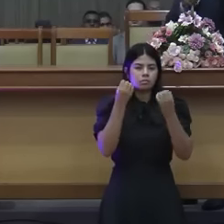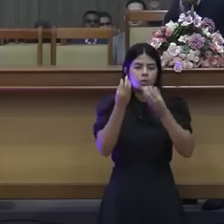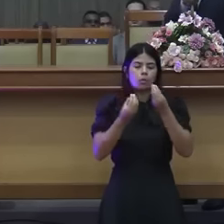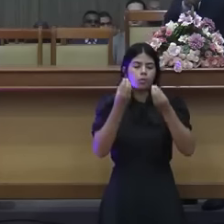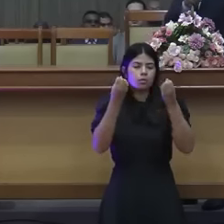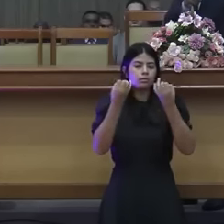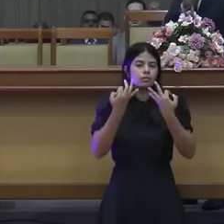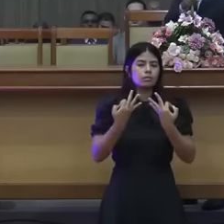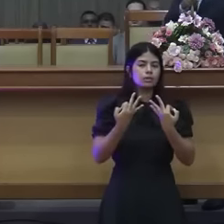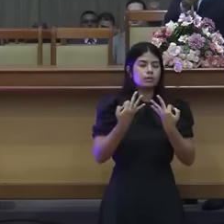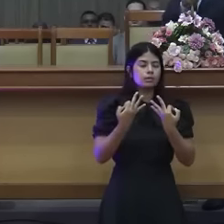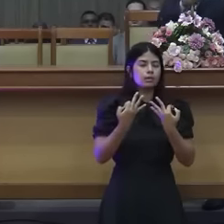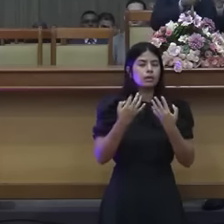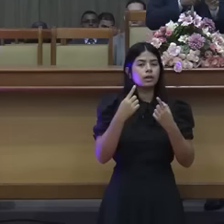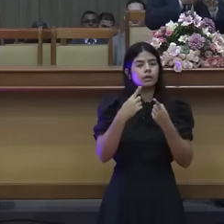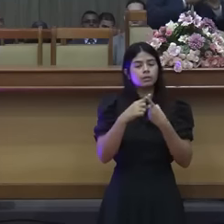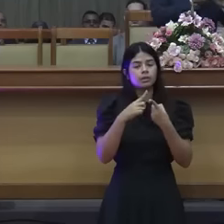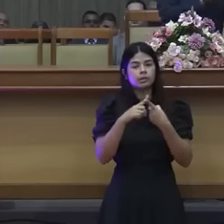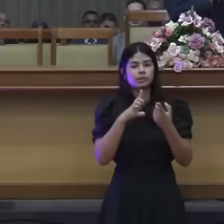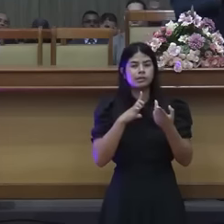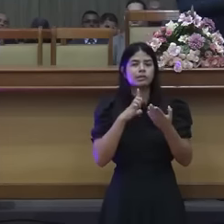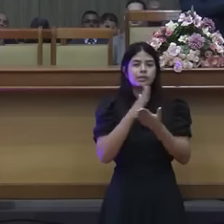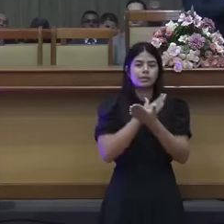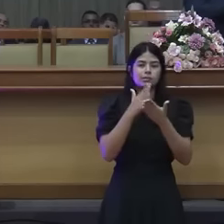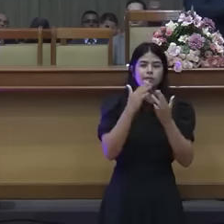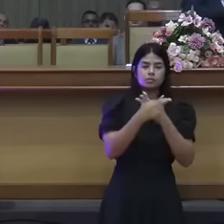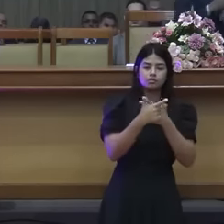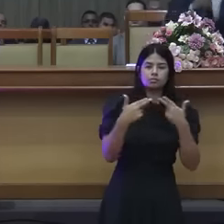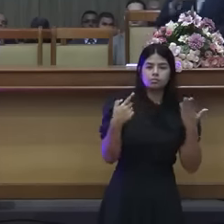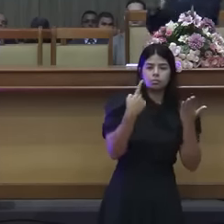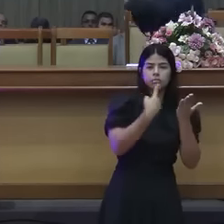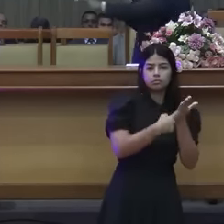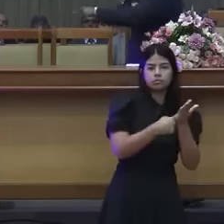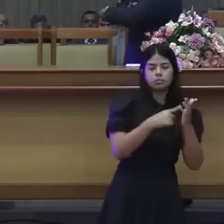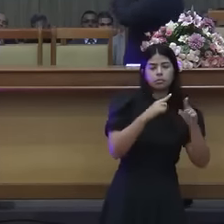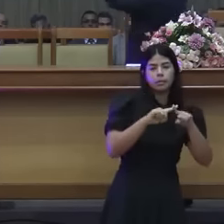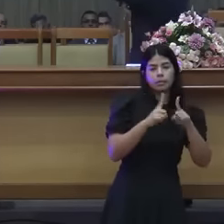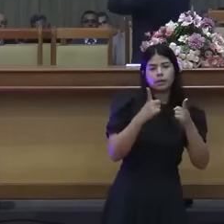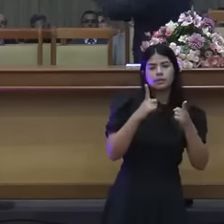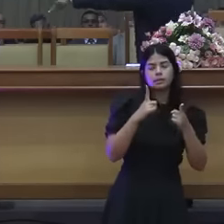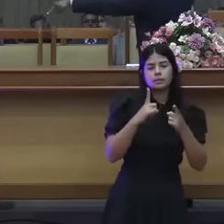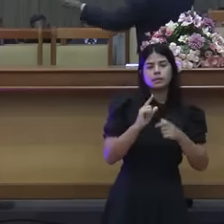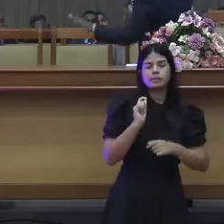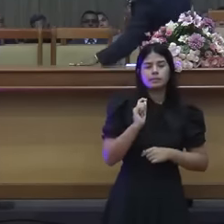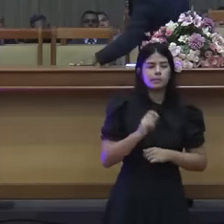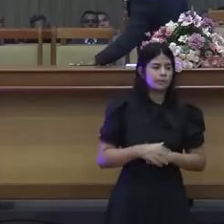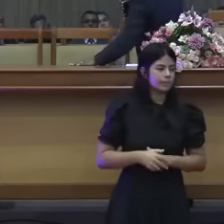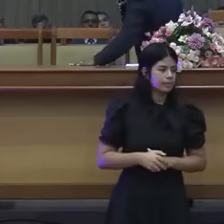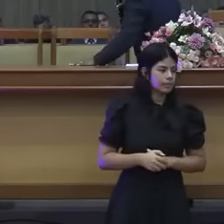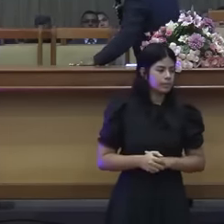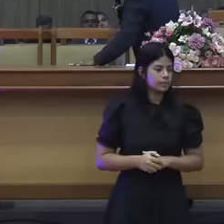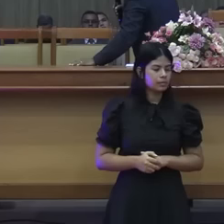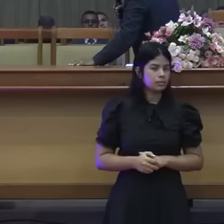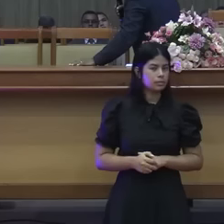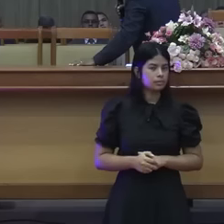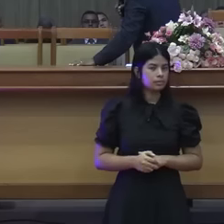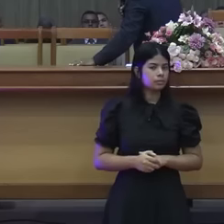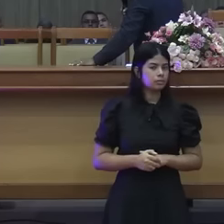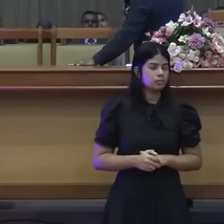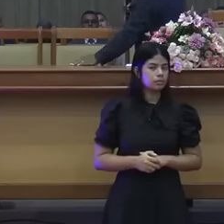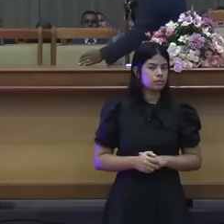temos coisas que foram cumpridas, mas nós temos coisa da lei lá, que ela é incluída na nova lei, colocada por Cristo.